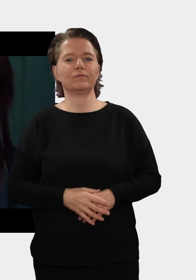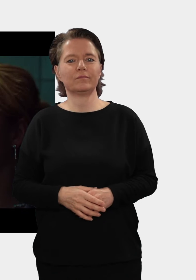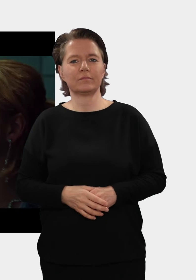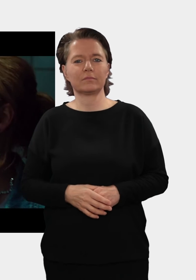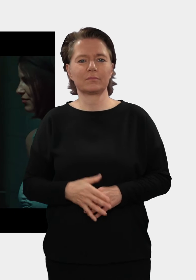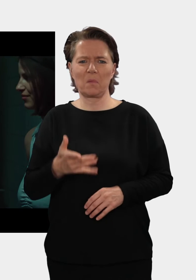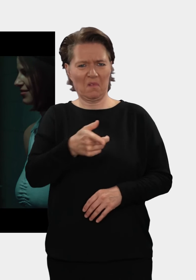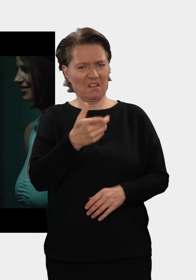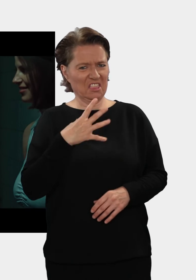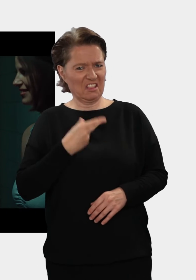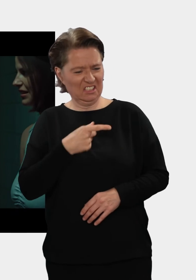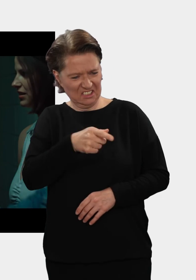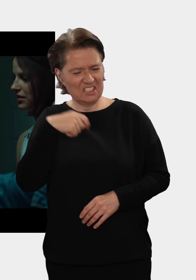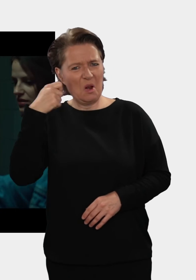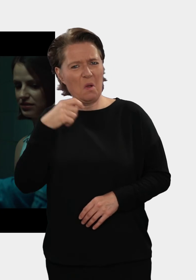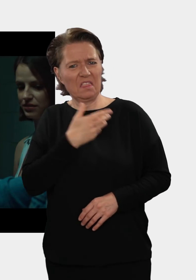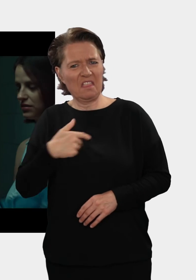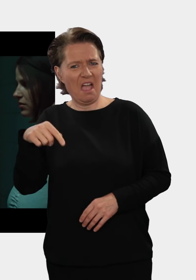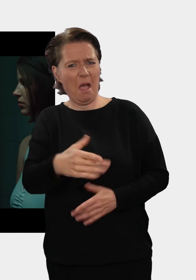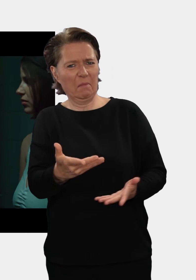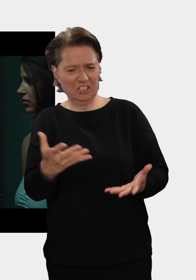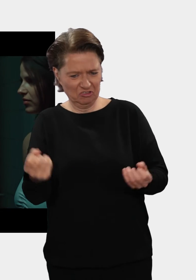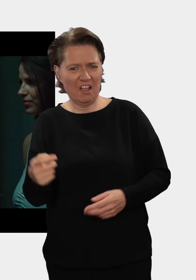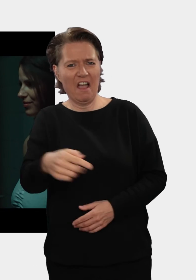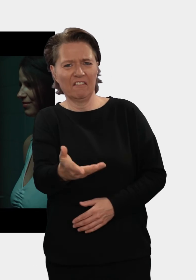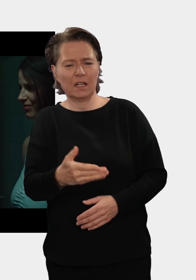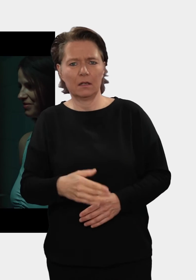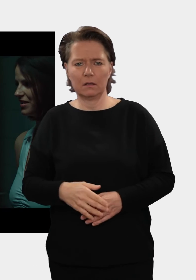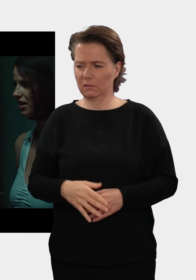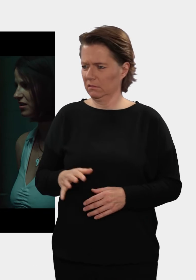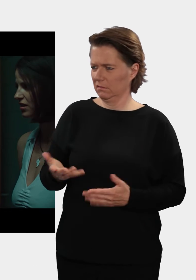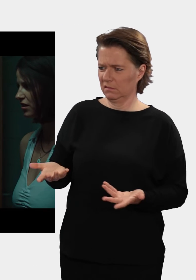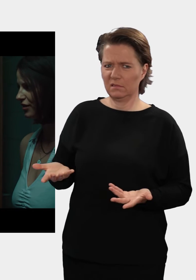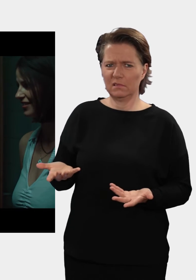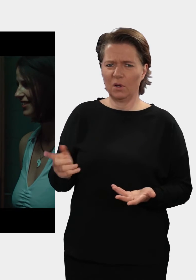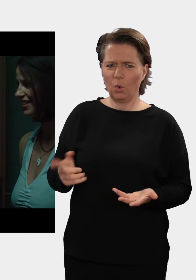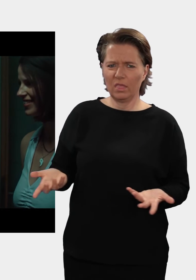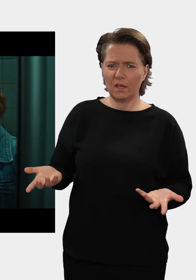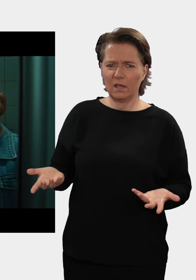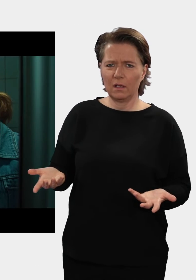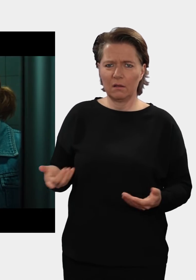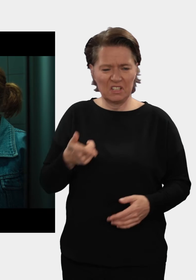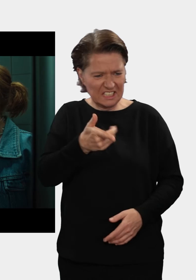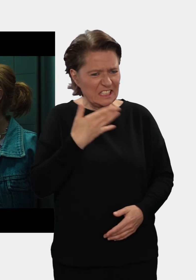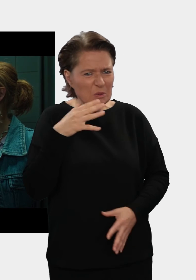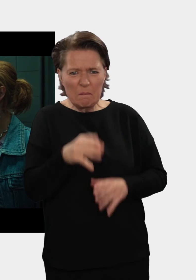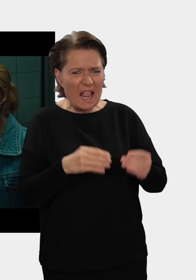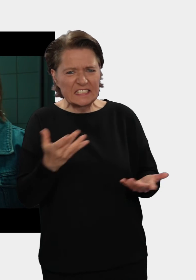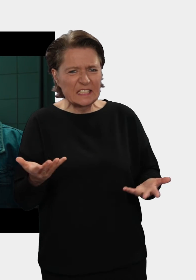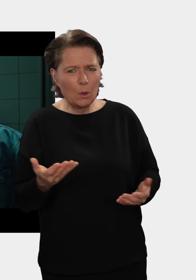nichts. Also, also die Transe ist hier einfach aufs Damen-Klo spaziert. Ja. Ja. Wie bitte? Ja, das ist sexuelle Belästigung. Ja, genau.